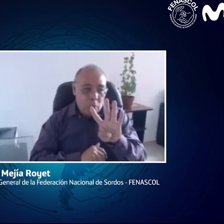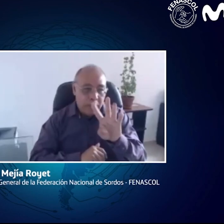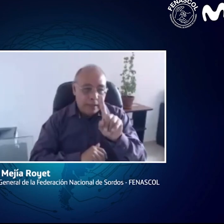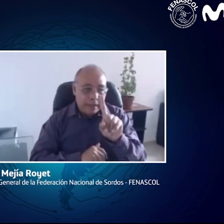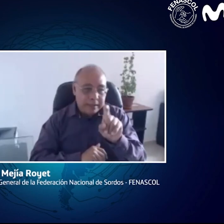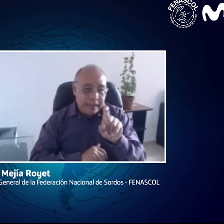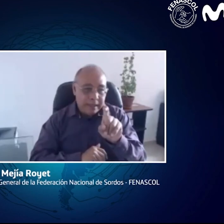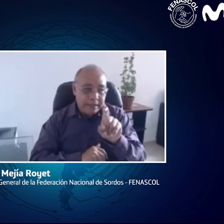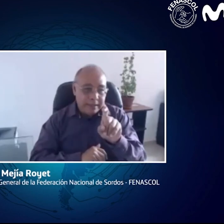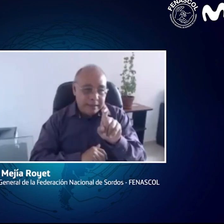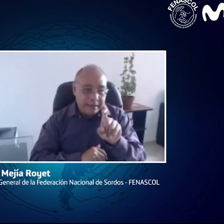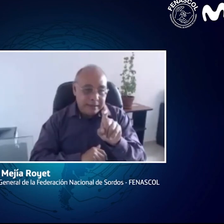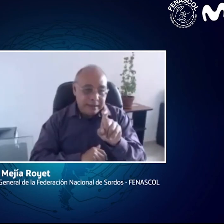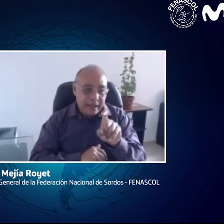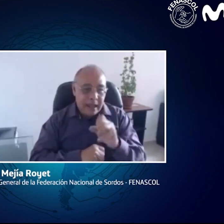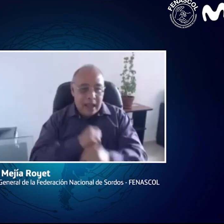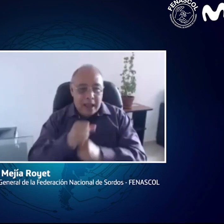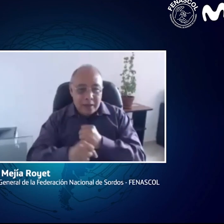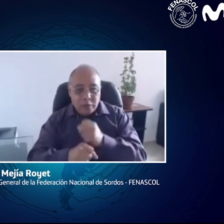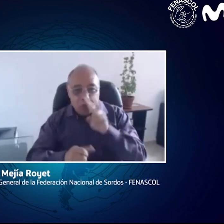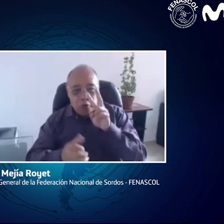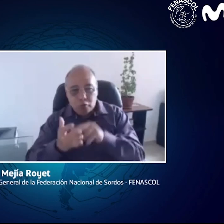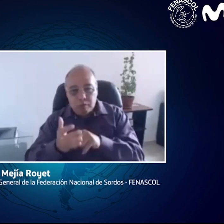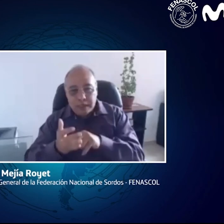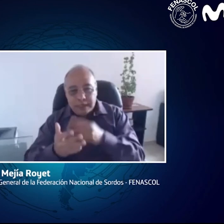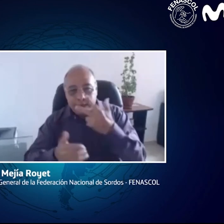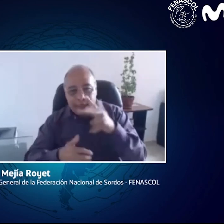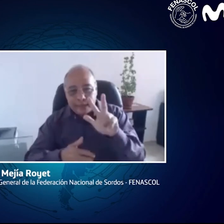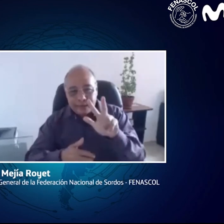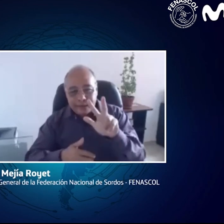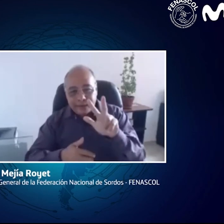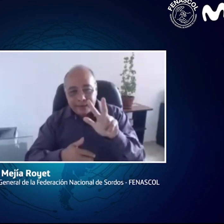Ley 3146. Entonces, del año 2013.